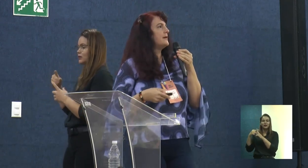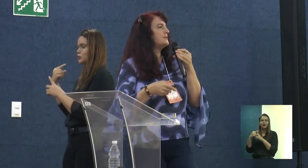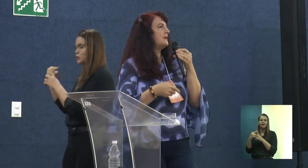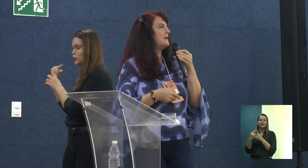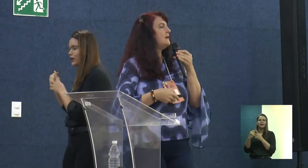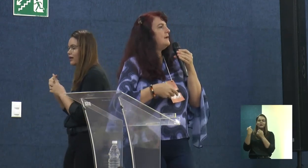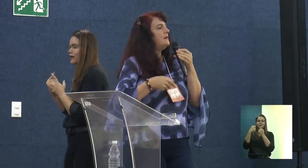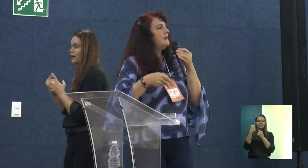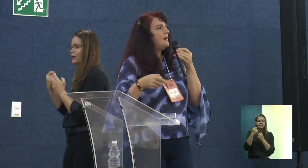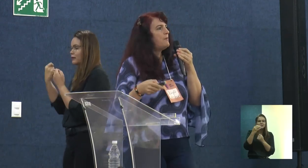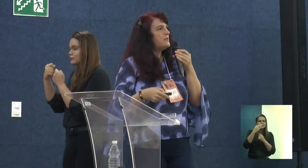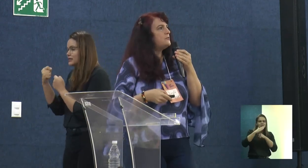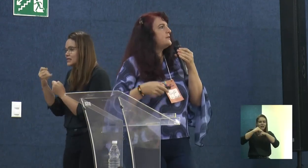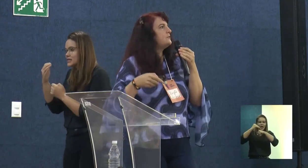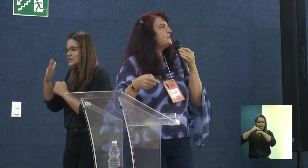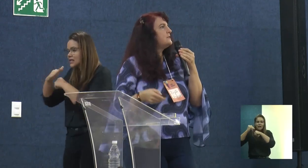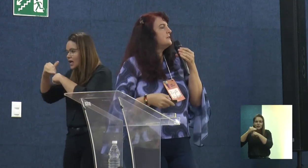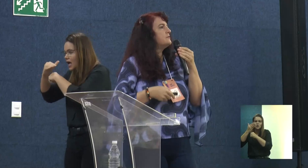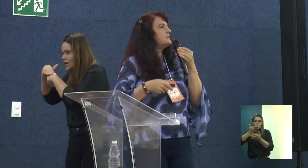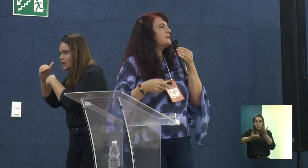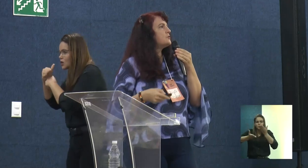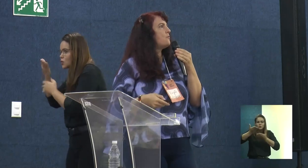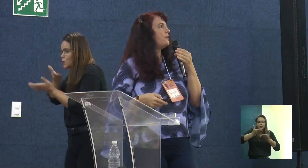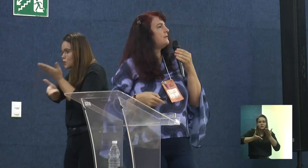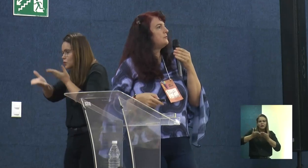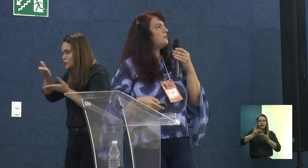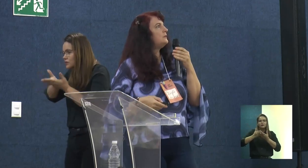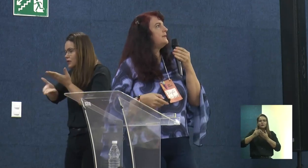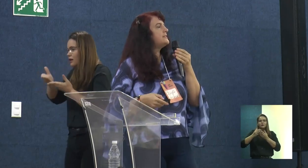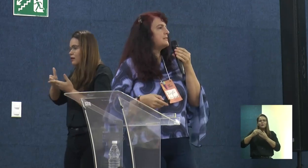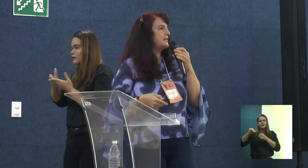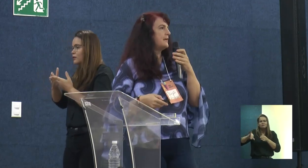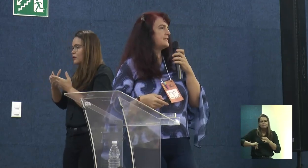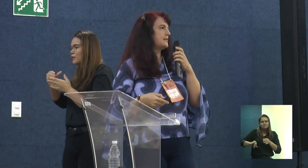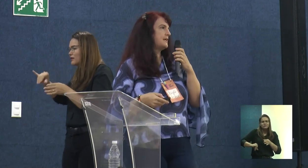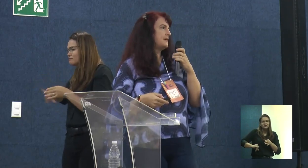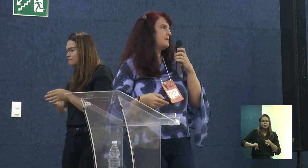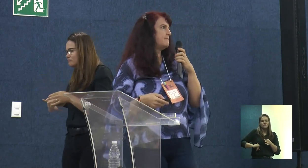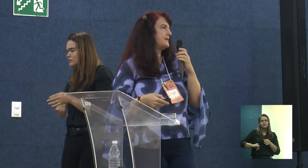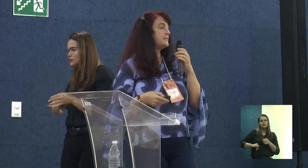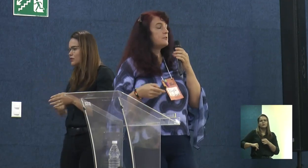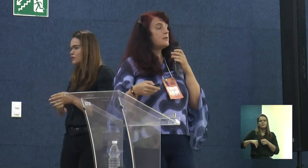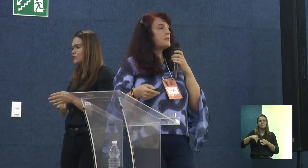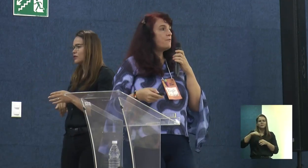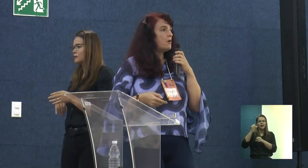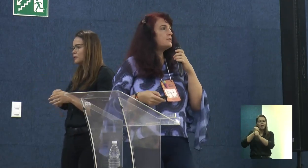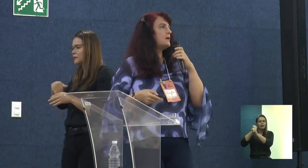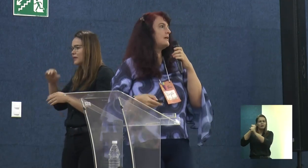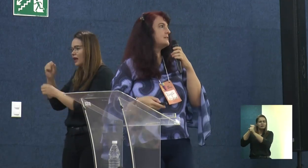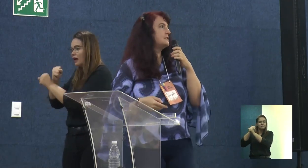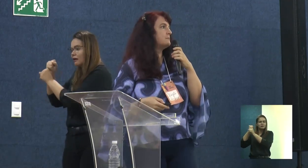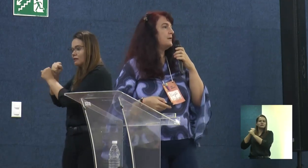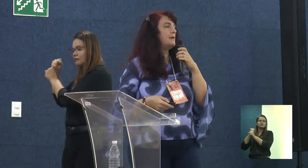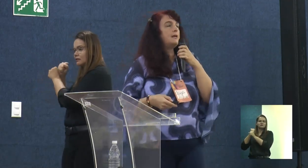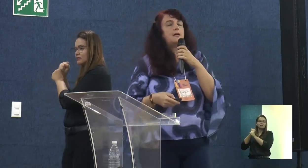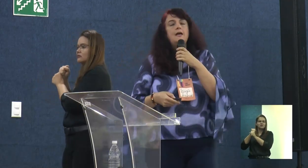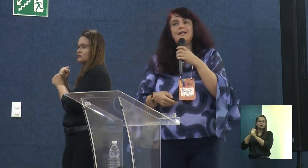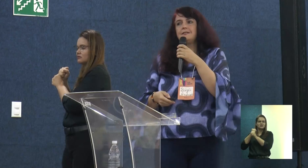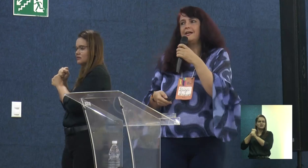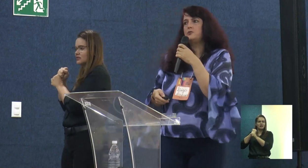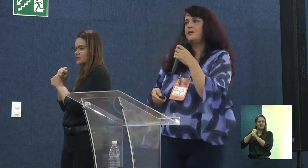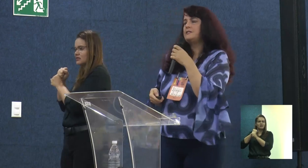Então, essa comunidade está lá há mais de 200 anos, né? Sofrendo toda essa forma de racismo.